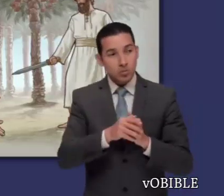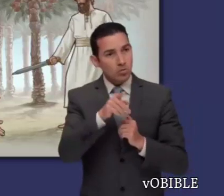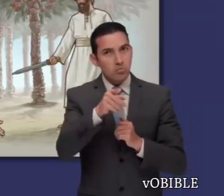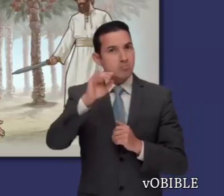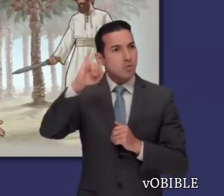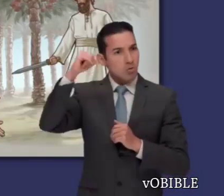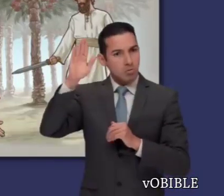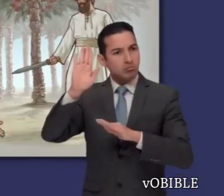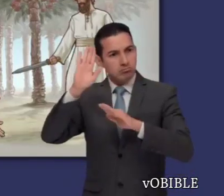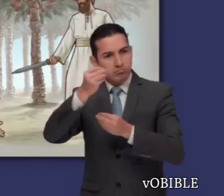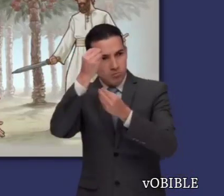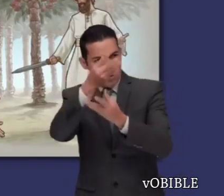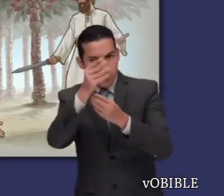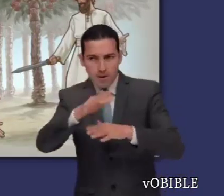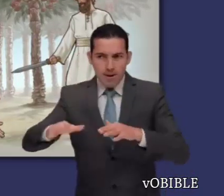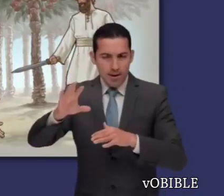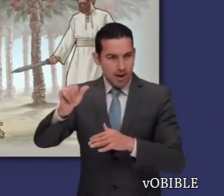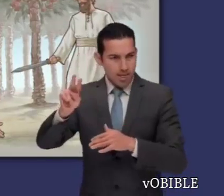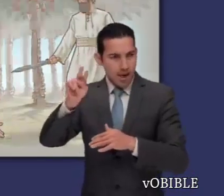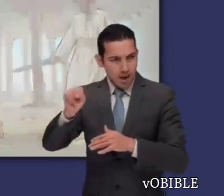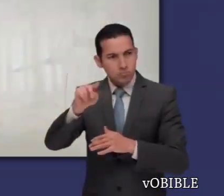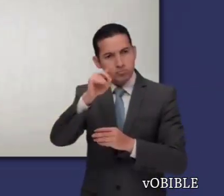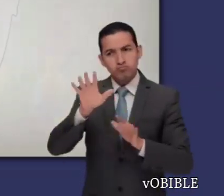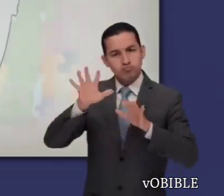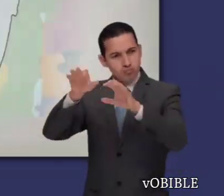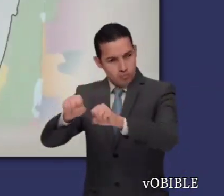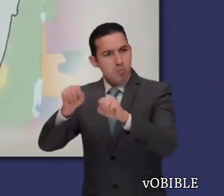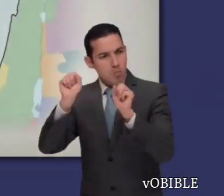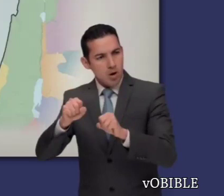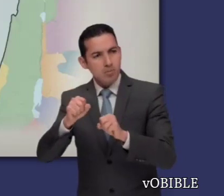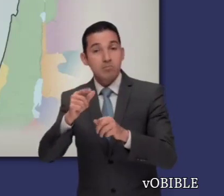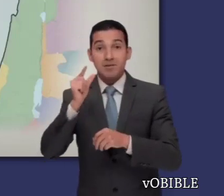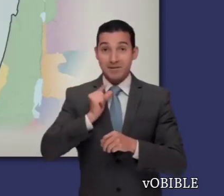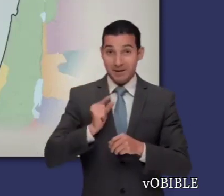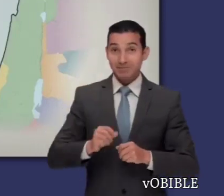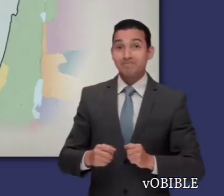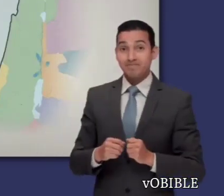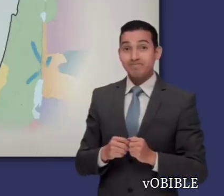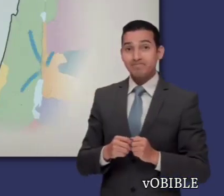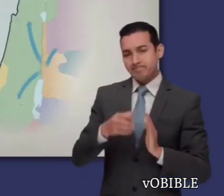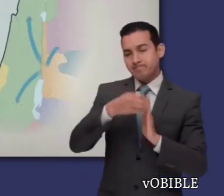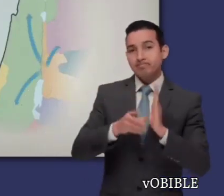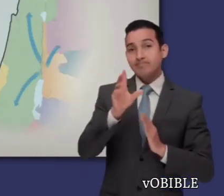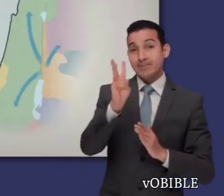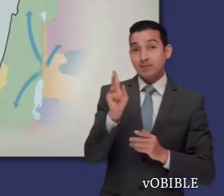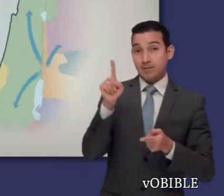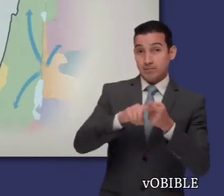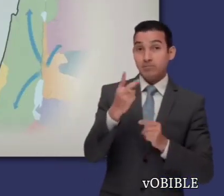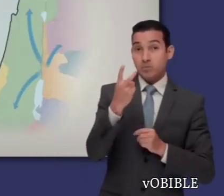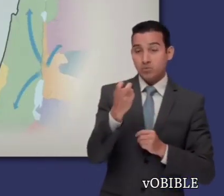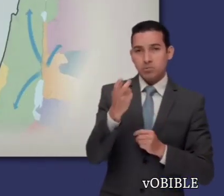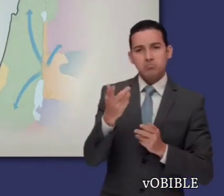Josué, en nombre de Jehová, cómo conquistar Jericó. Los capítulos 6 a 12 cuentan la conquista de la tierra